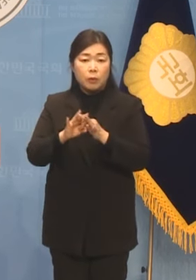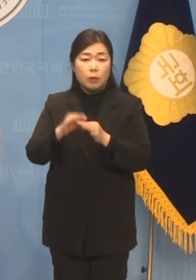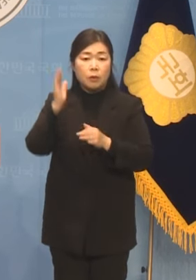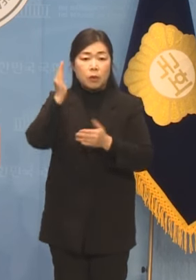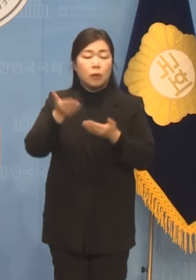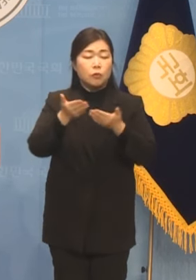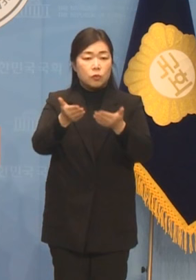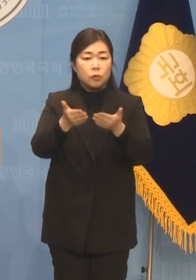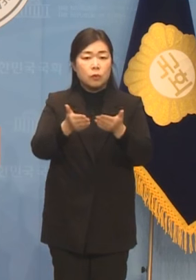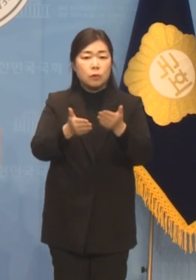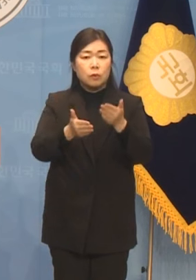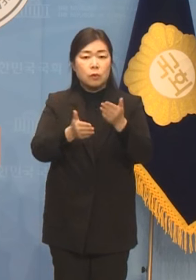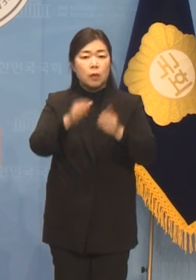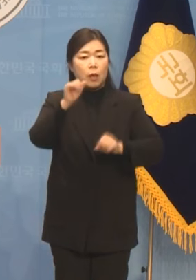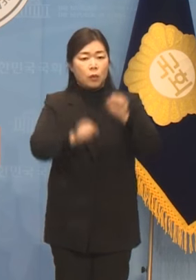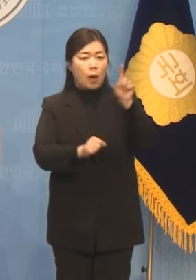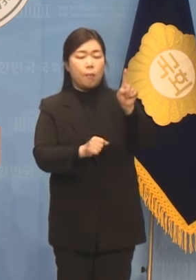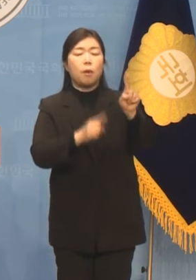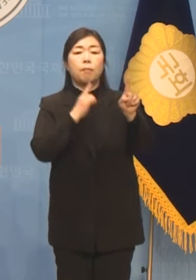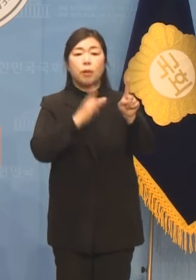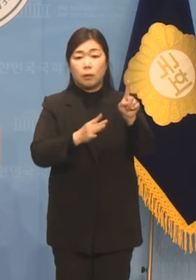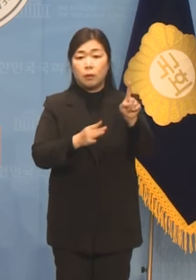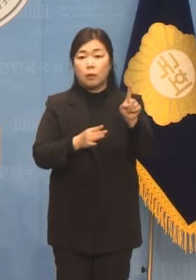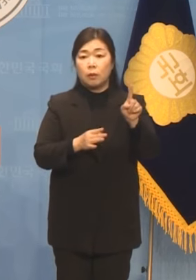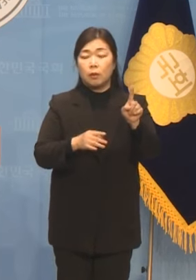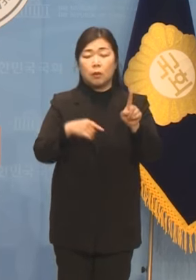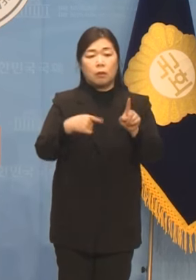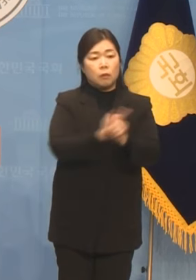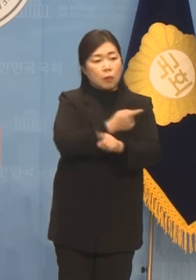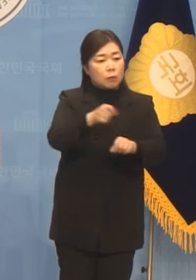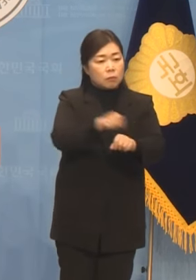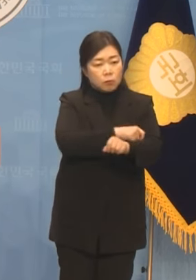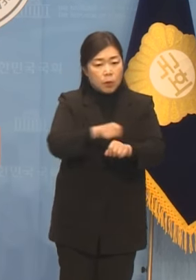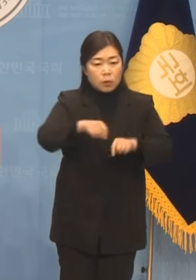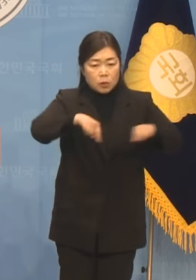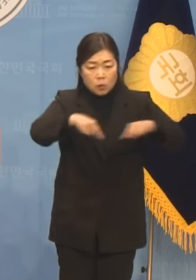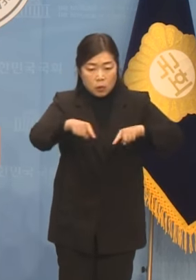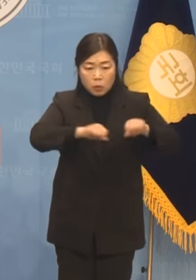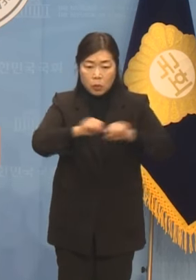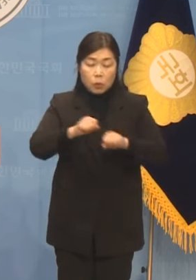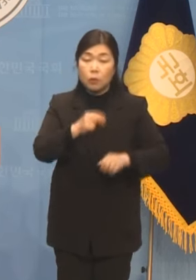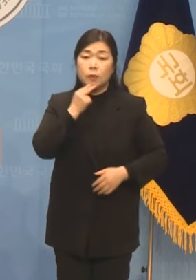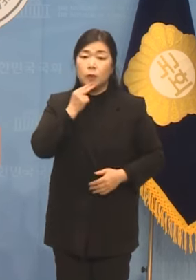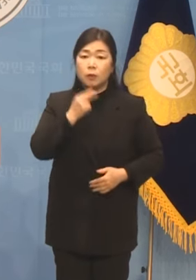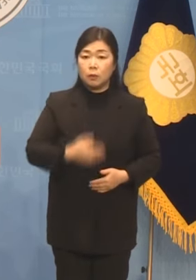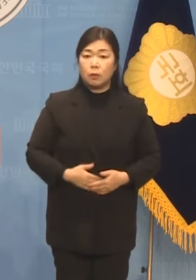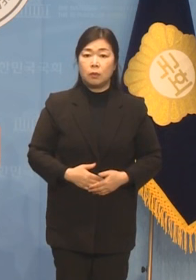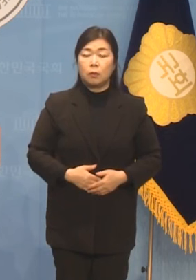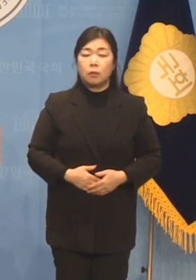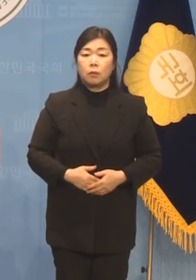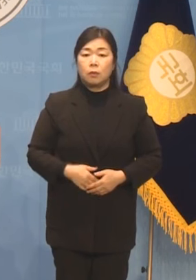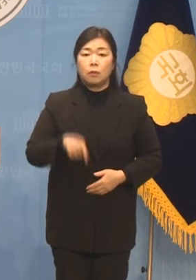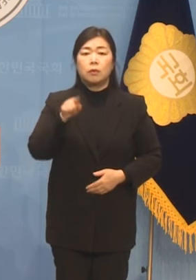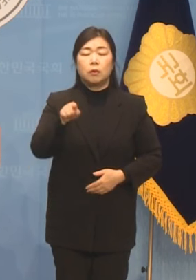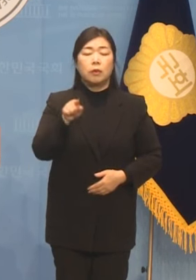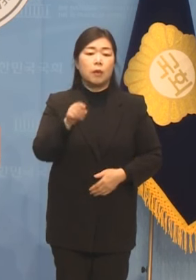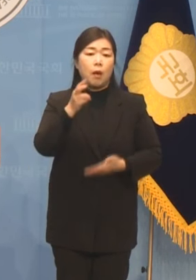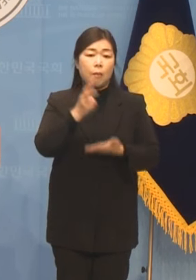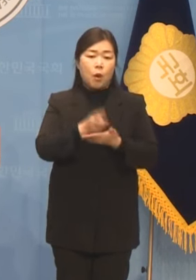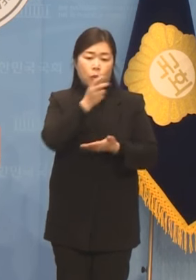마당에 당연한 사법적 절차의 직업적 수행에 다르지 않았을 변호사로서의 책무가